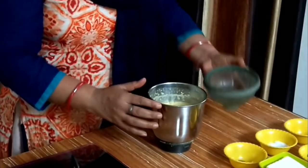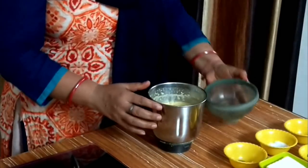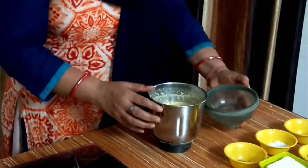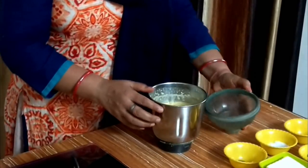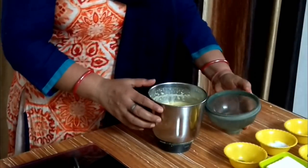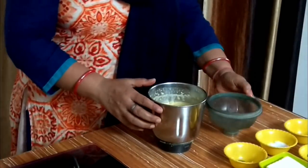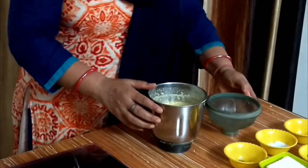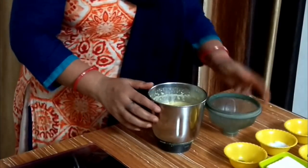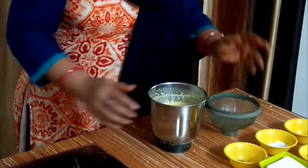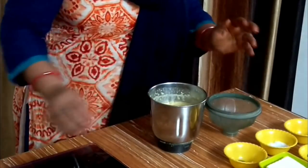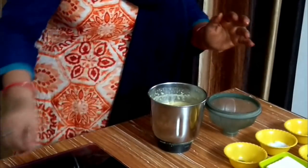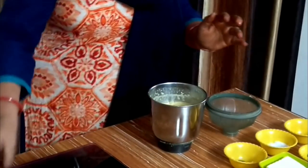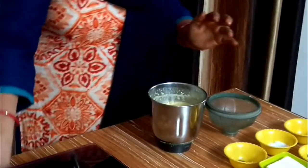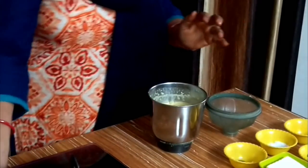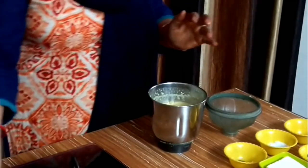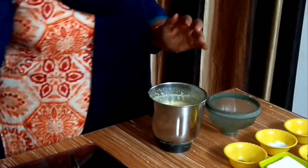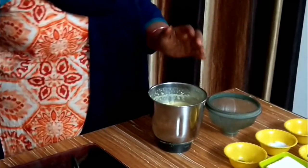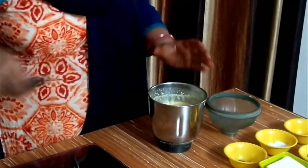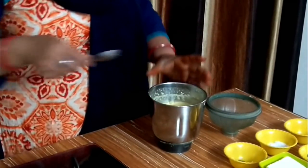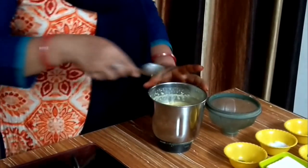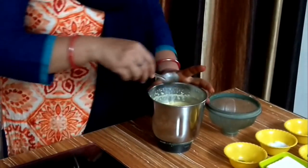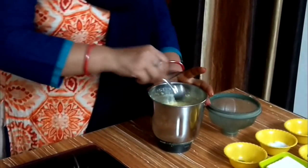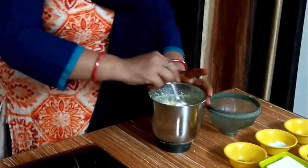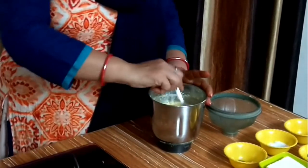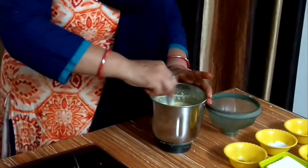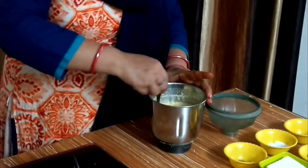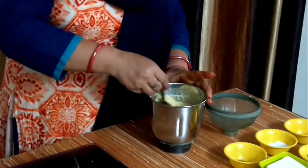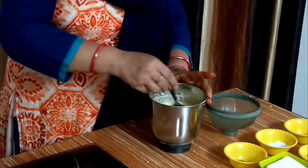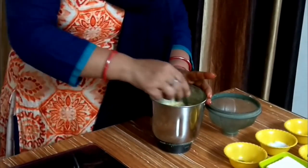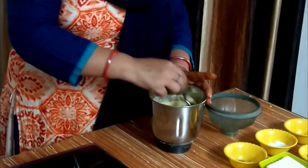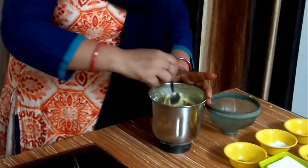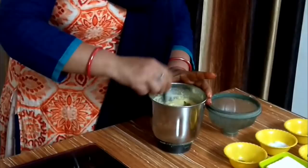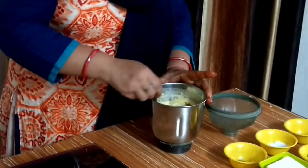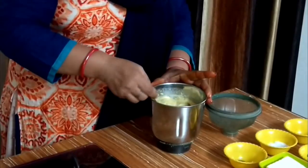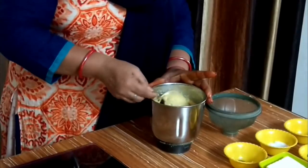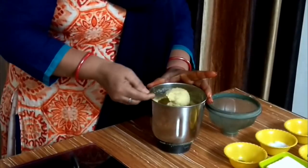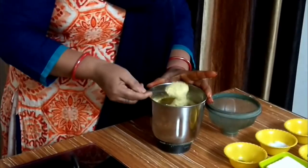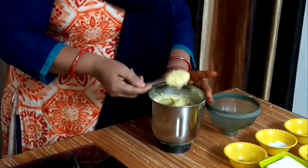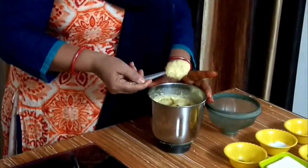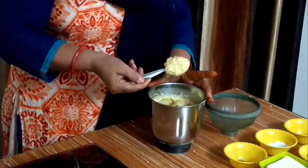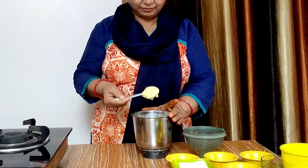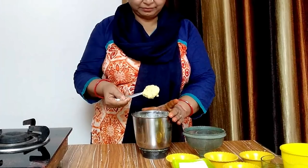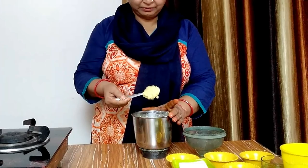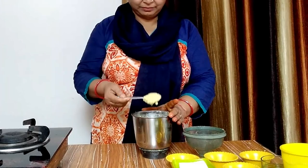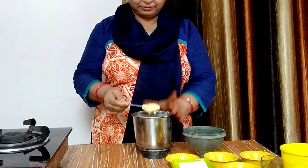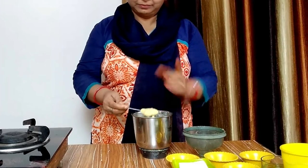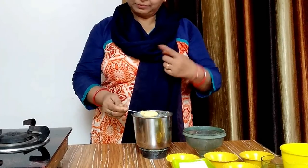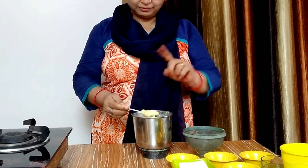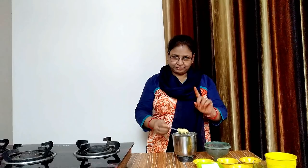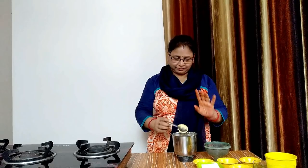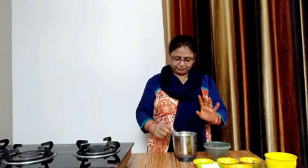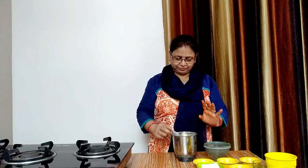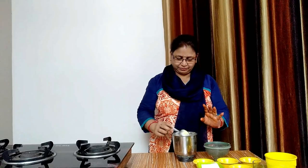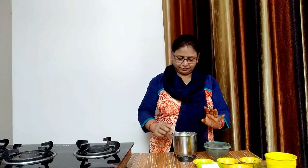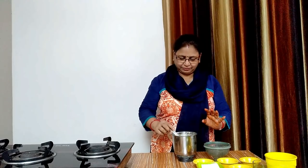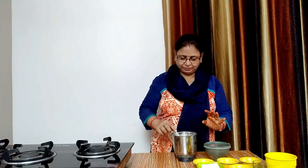देखिए यह अच्छी तरीके से पिस चुका है